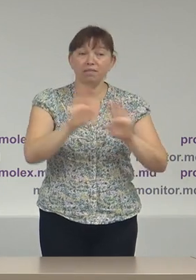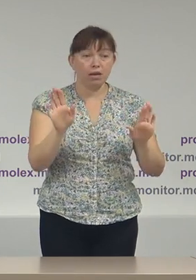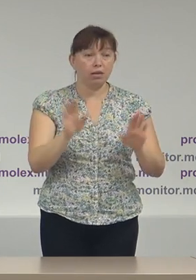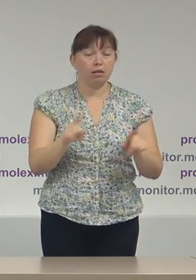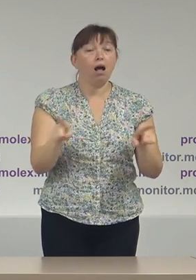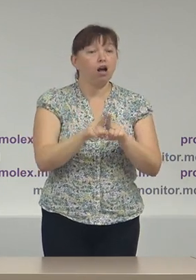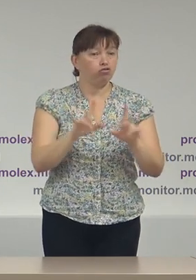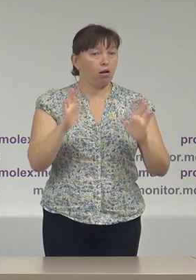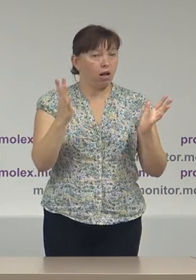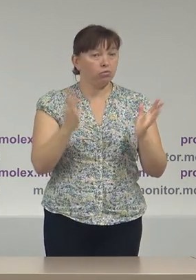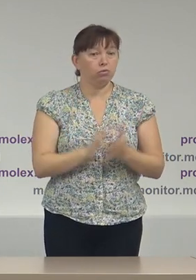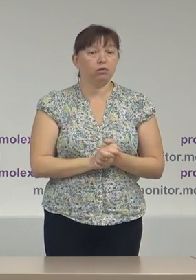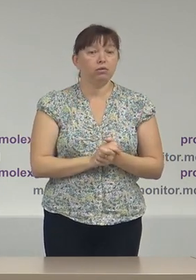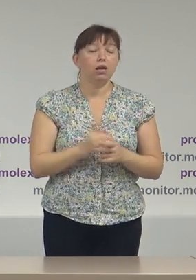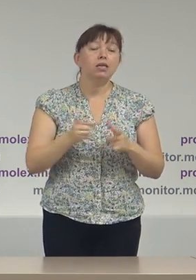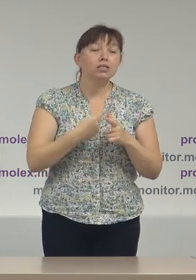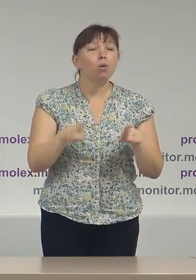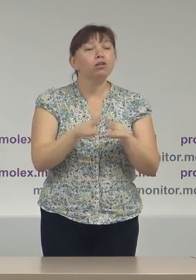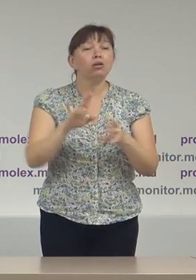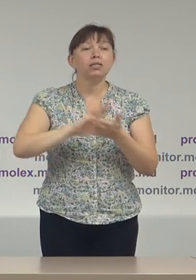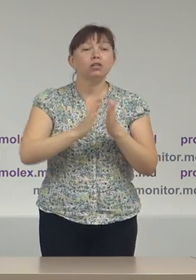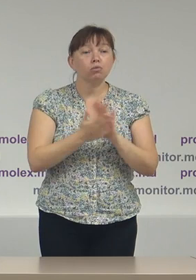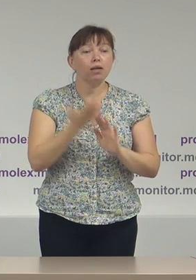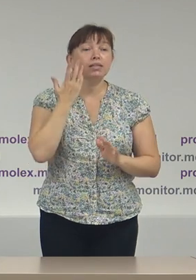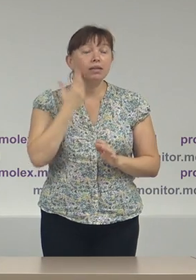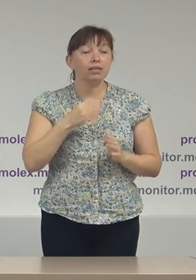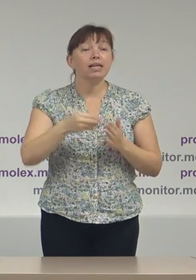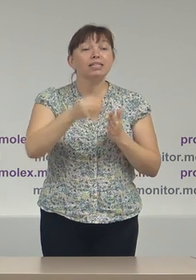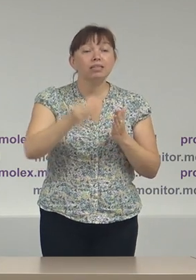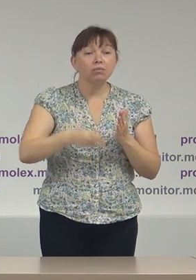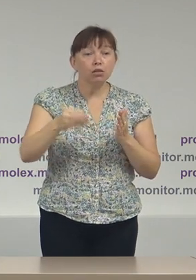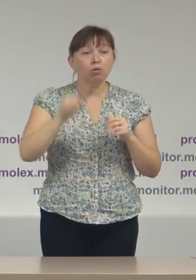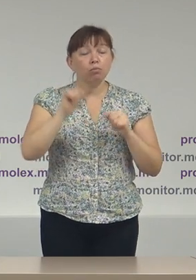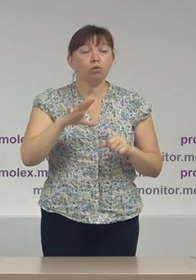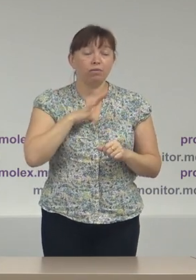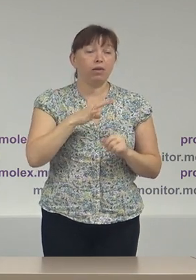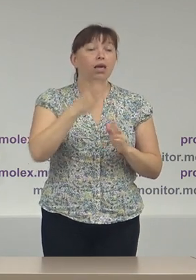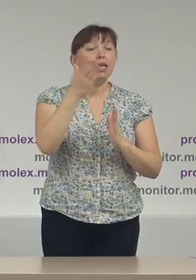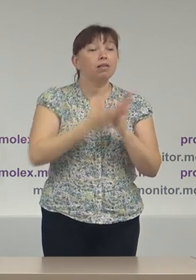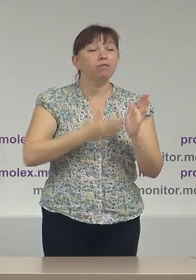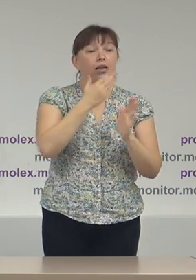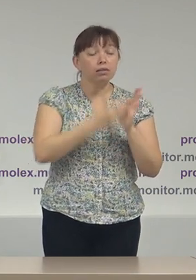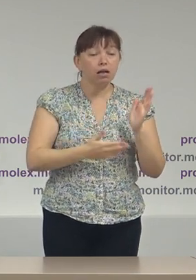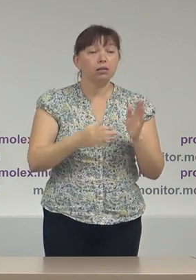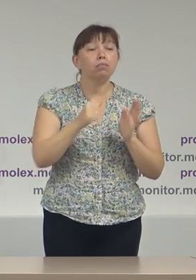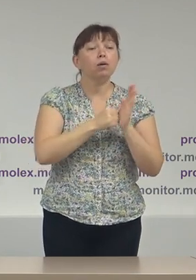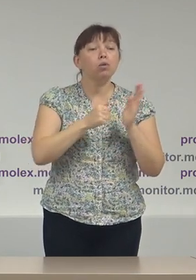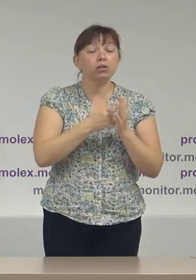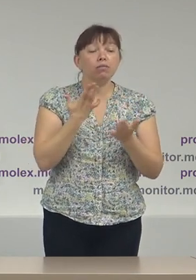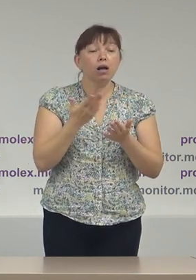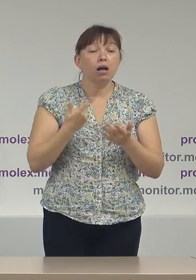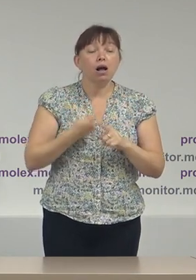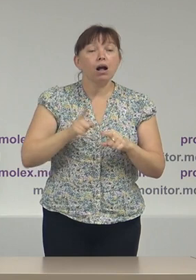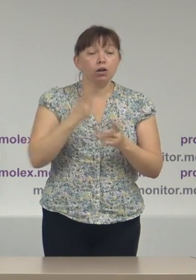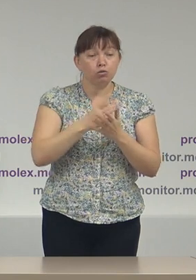privede așa cazuri sau așa situații în care semnăturile pot fi invalidate pe motive care sunt privăzute de regulament.